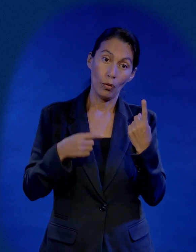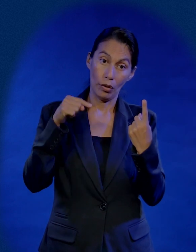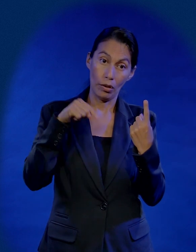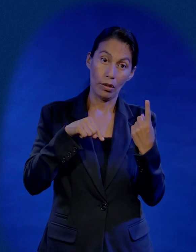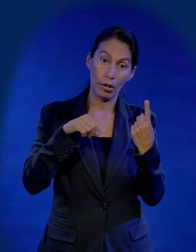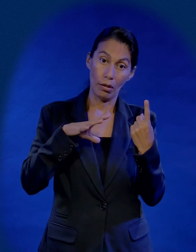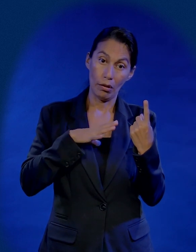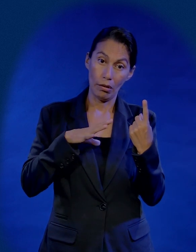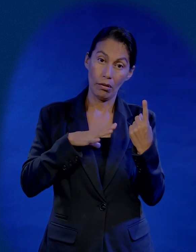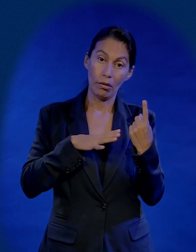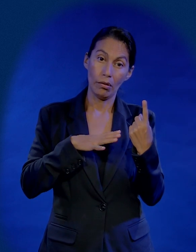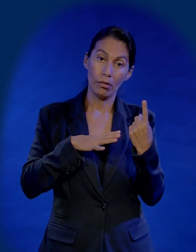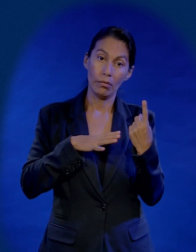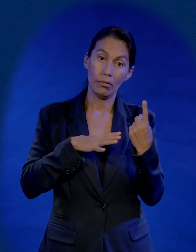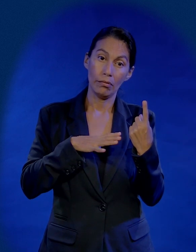uno de los que está aquí conmigo